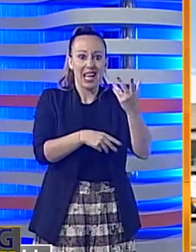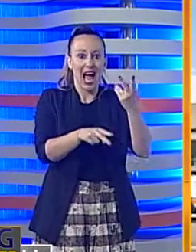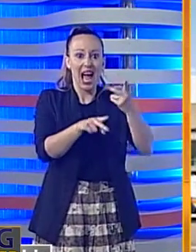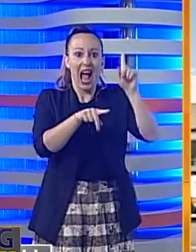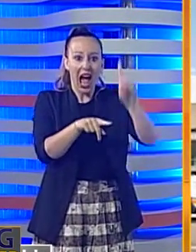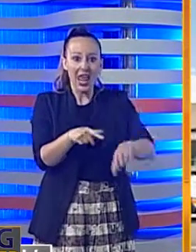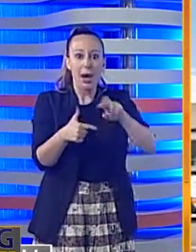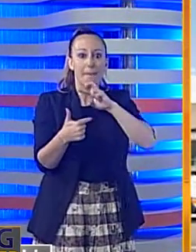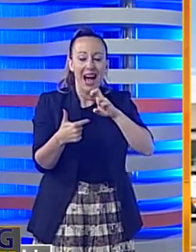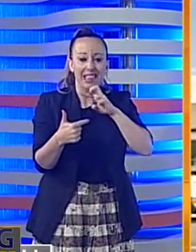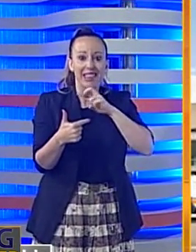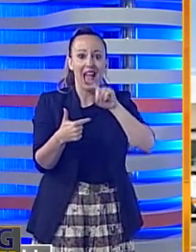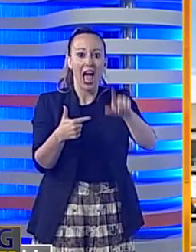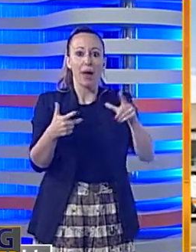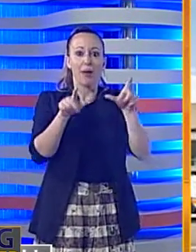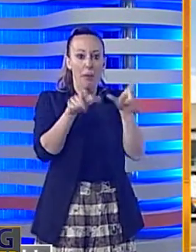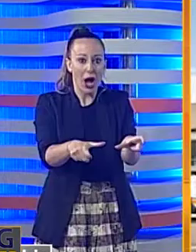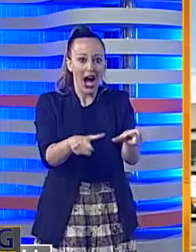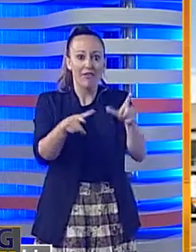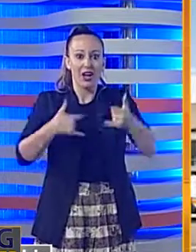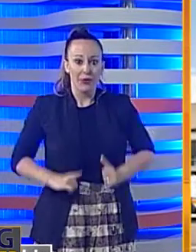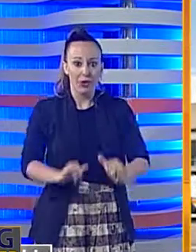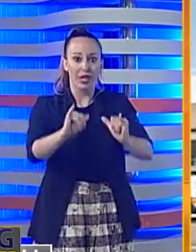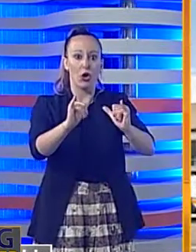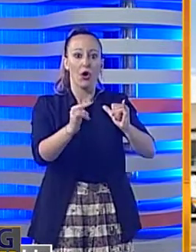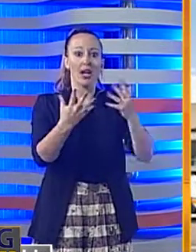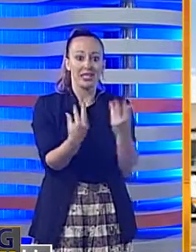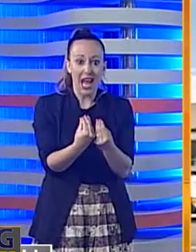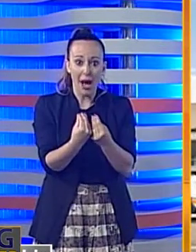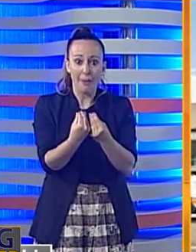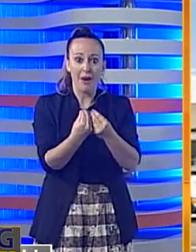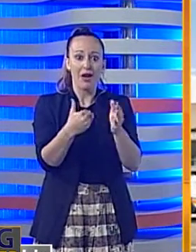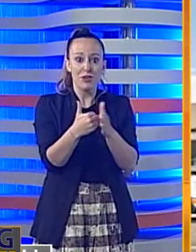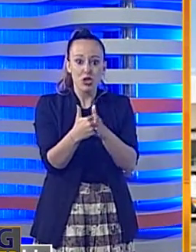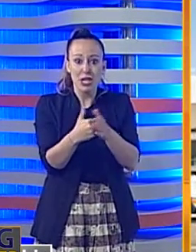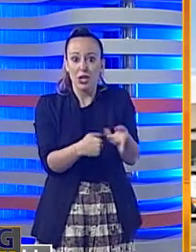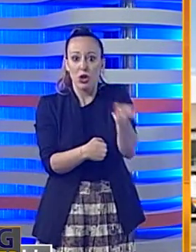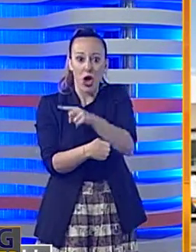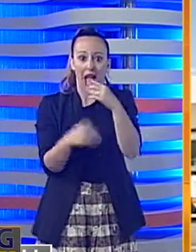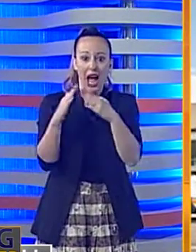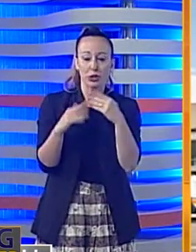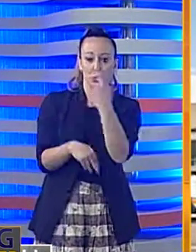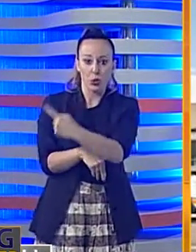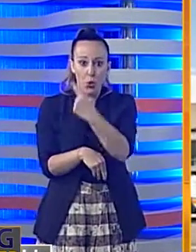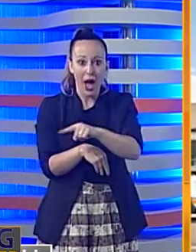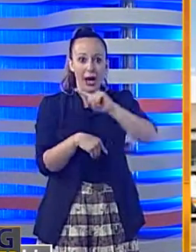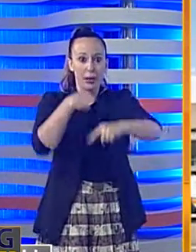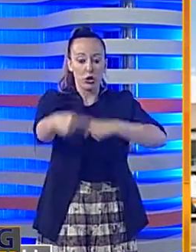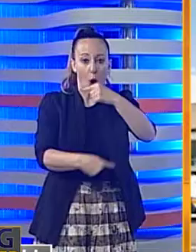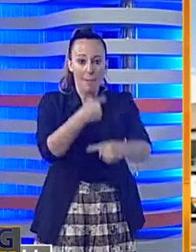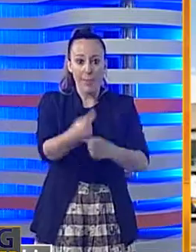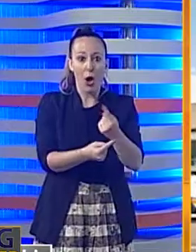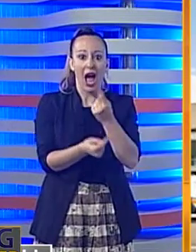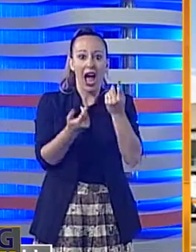padre che ha tentato di bloccare il figlio insieme ad un vicino di casa, intervenuto dopo aver